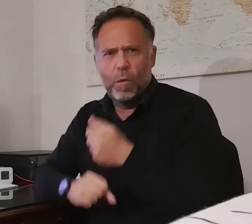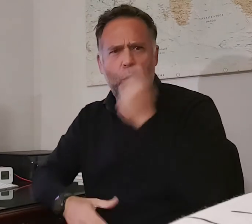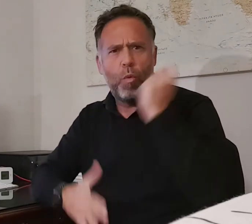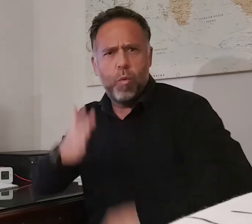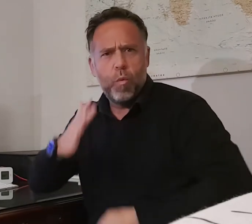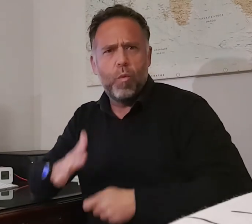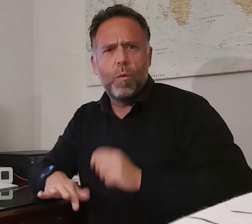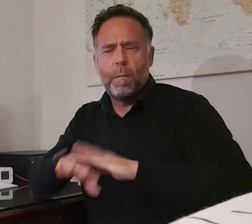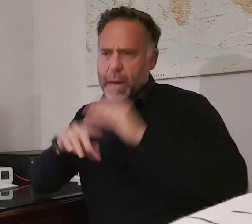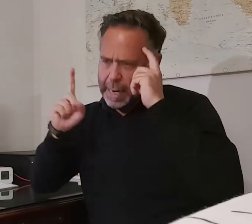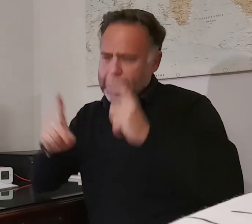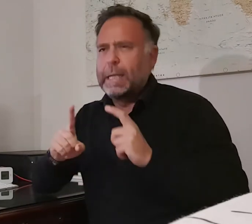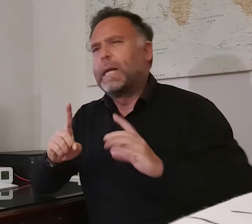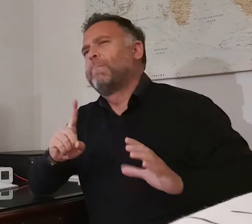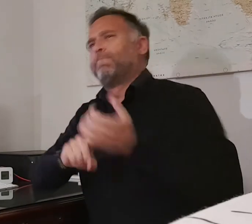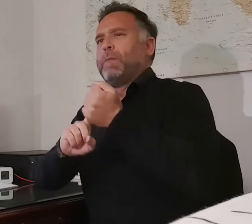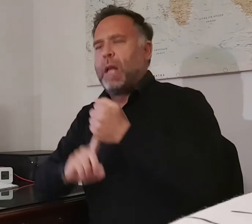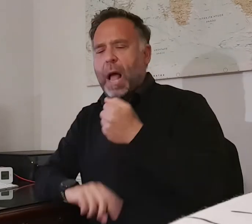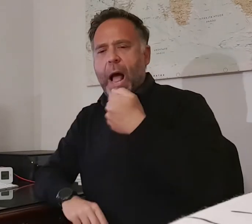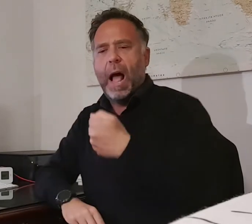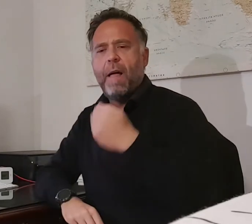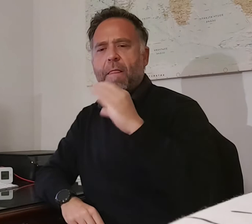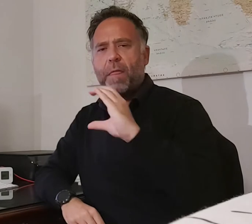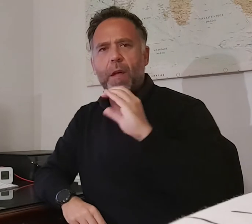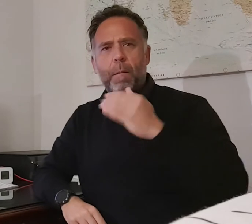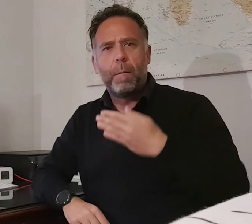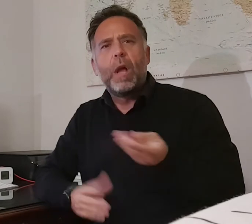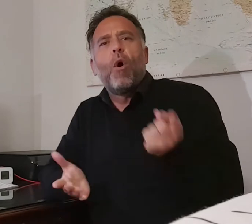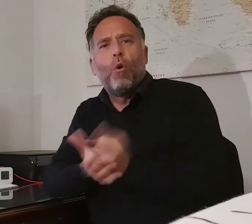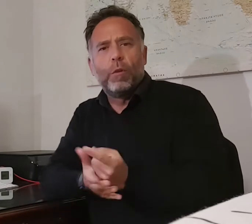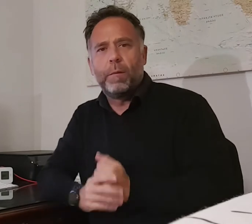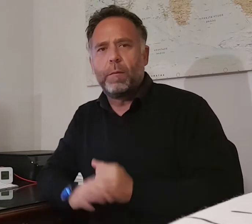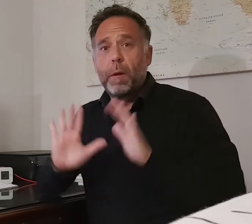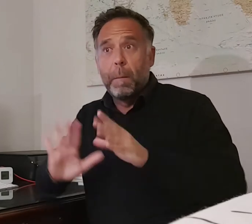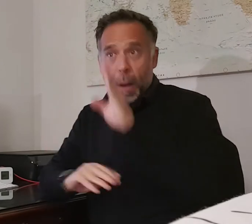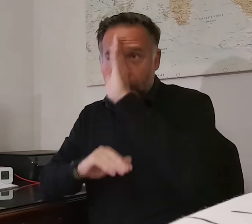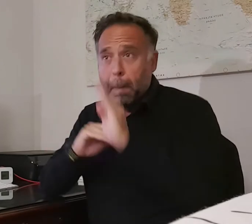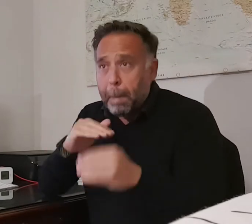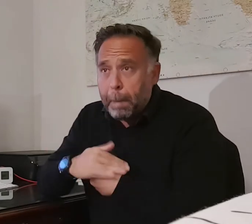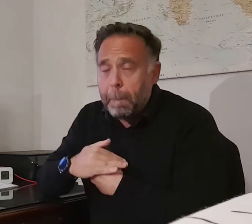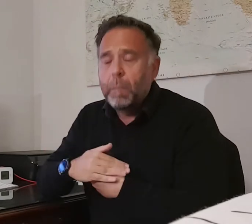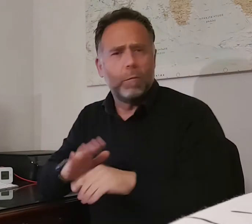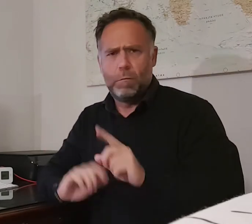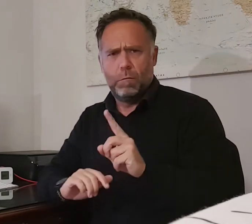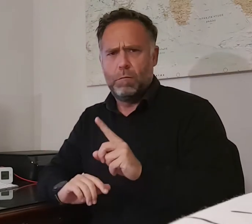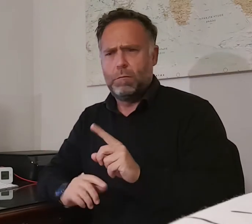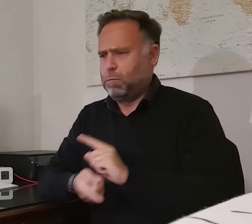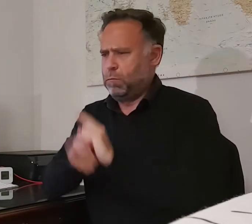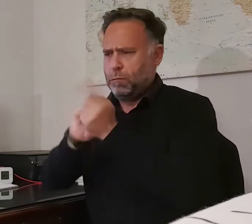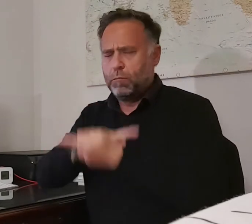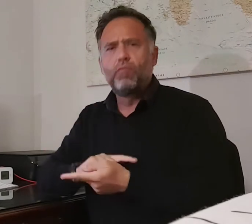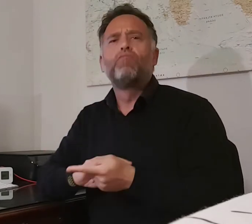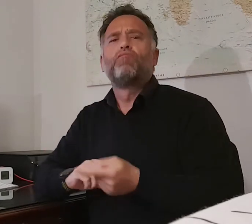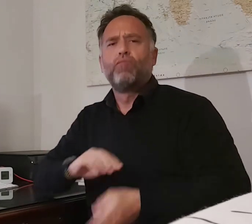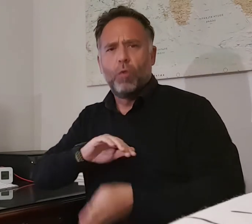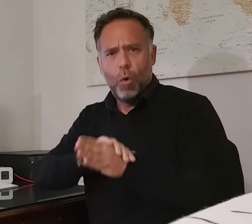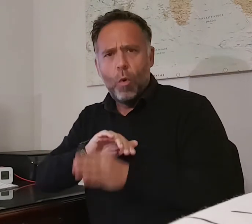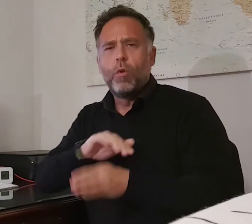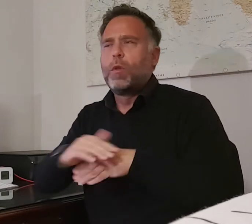asentarse en la ACB, aunque Xavi no se escondió y cerró su segunda etapa con el equipo de vuelta a las mejores pistas de